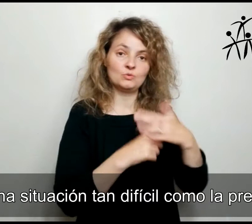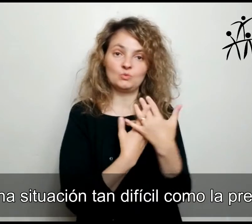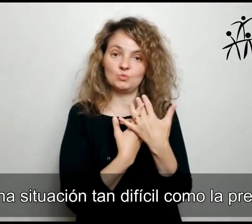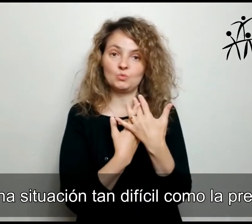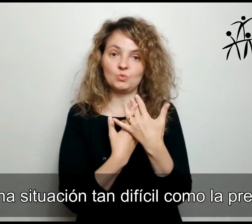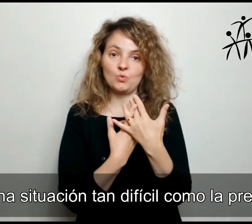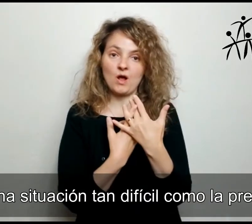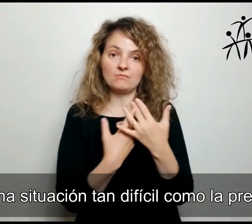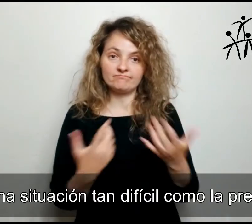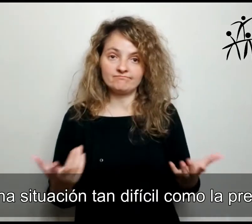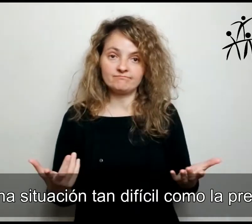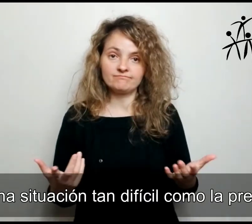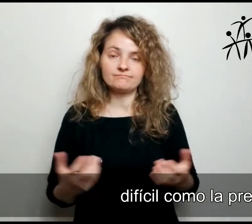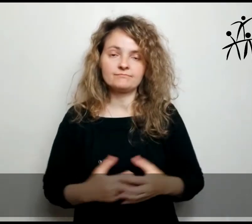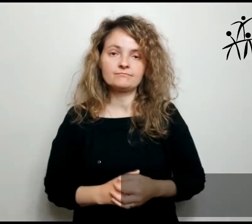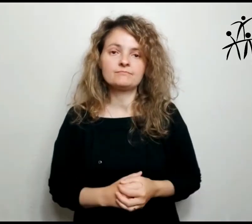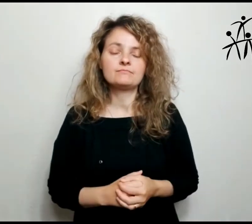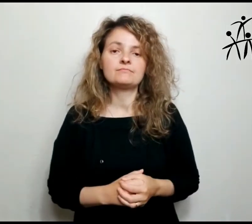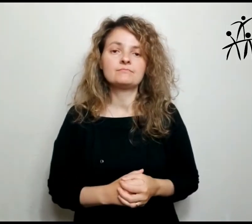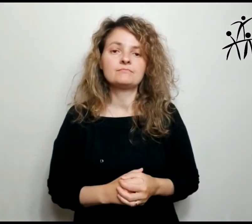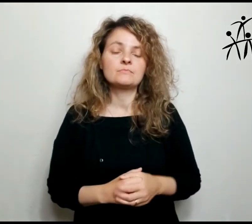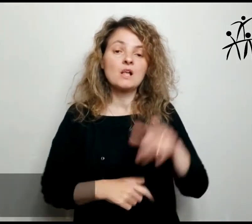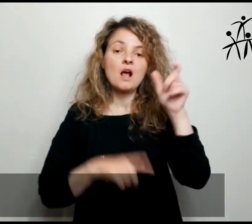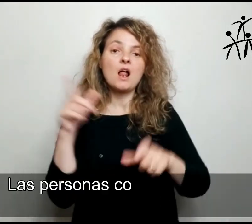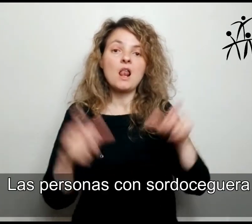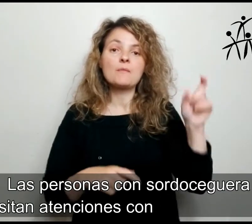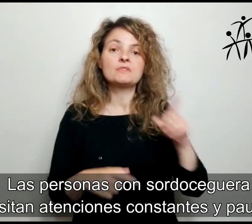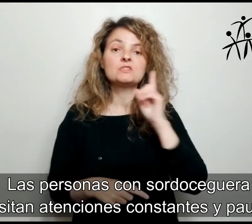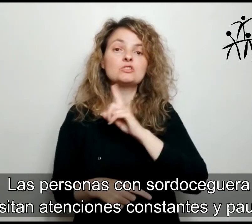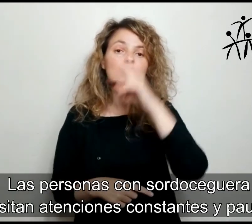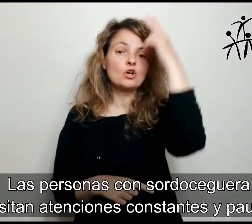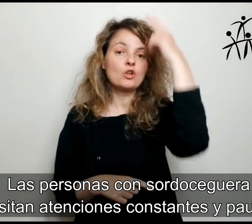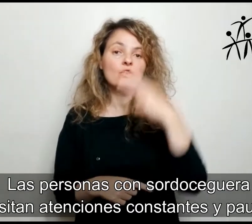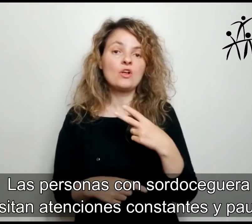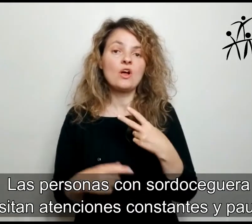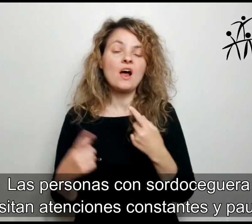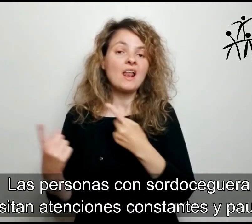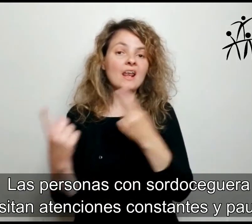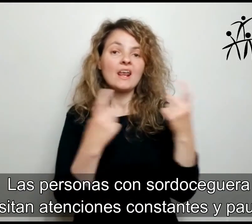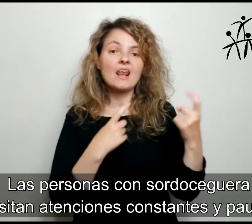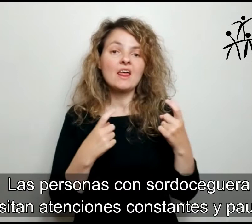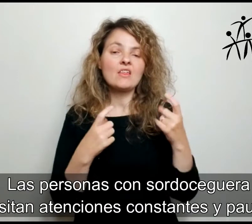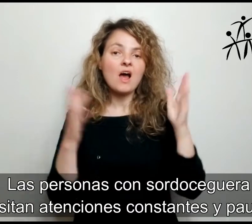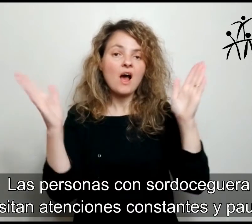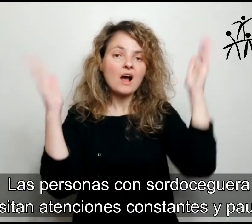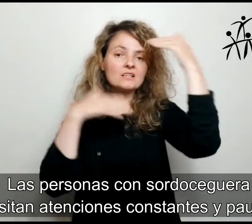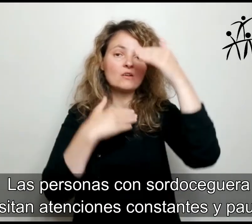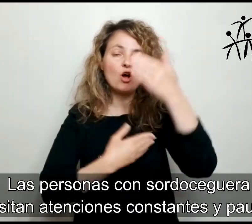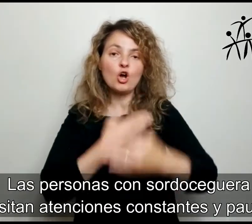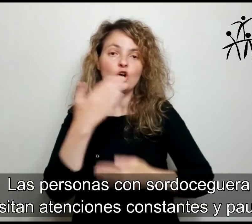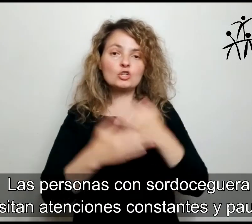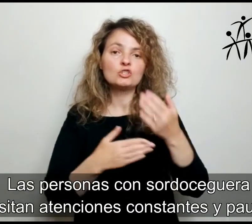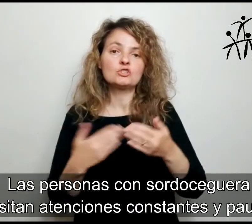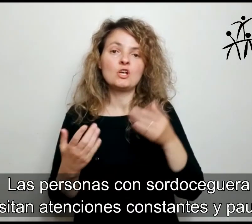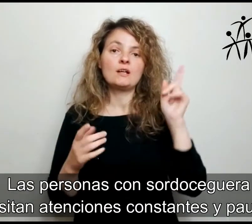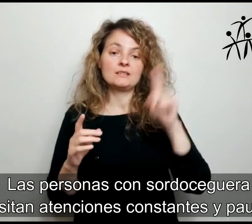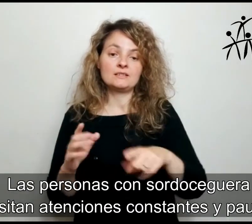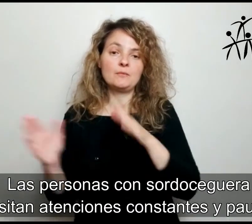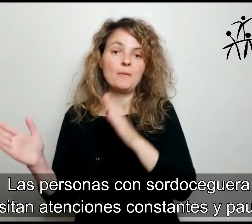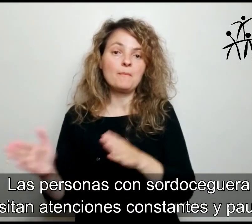difícil como la presente. Las personas con sordoceguera necesitan atenciones constantes y pautadas que les